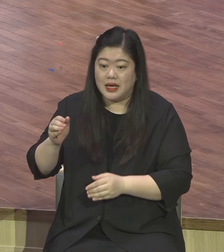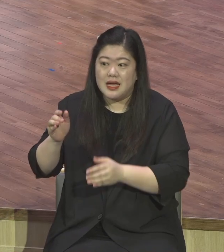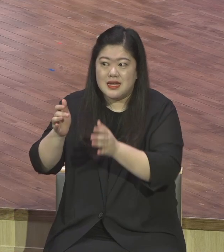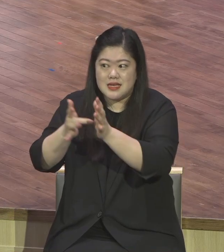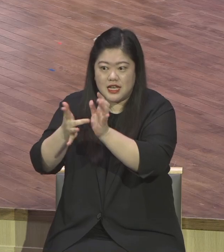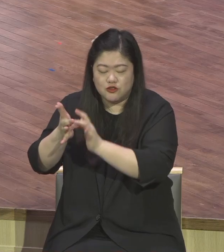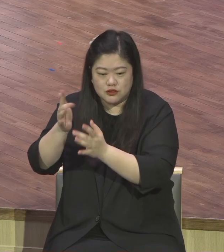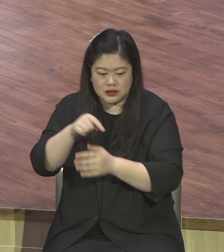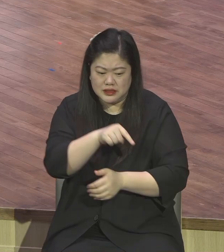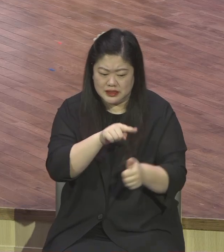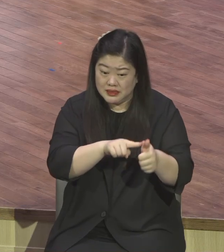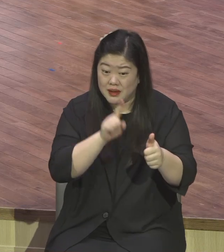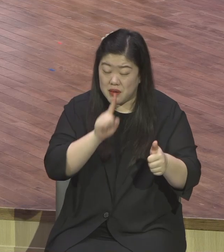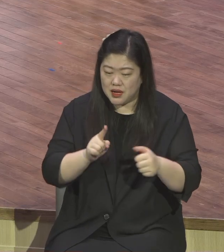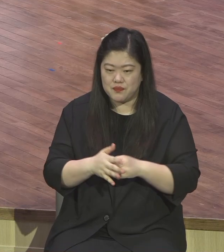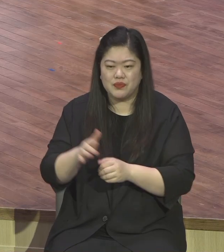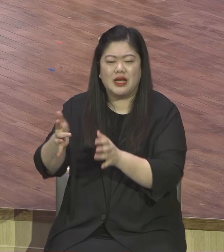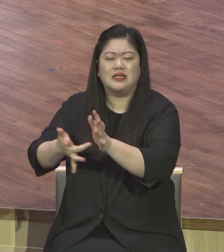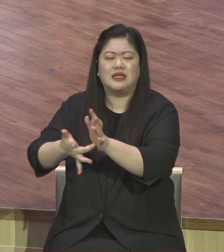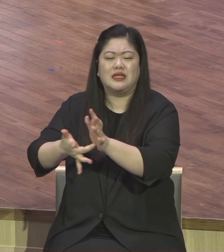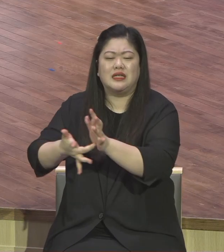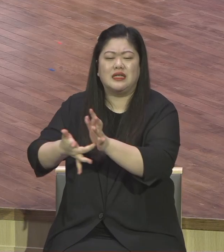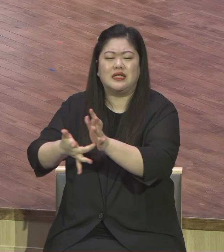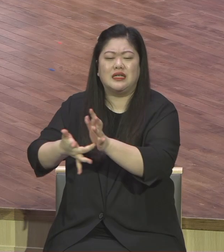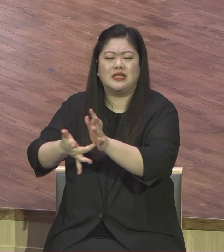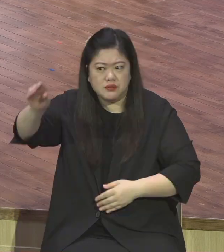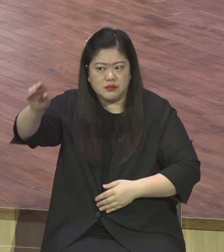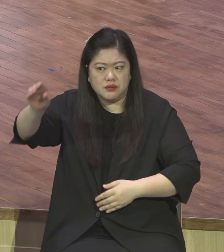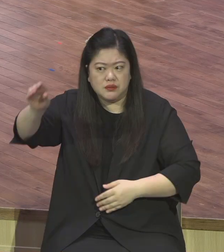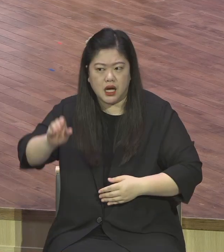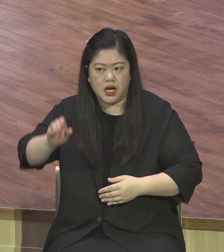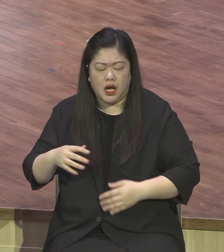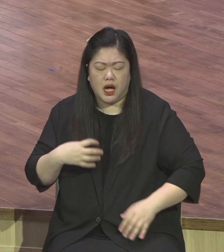스트레스 때문에 짓눌려서 이성을 잃어버렸다는 것입니다.